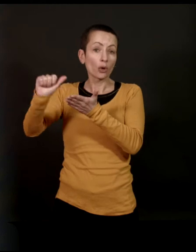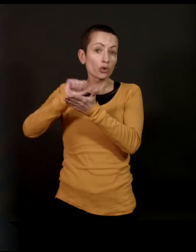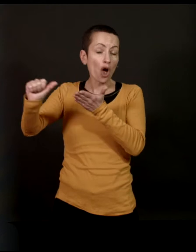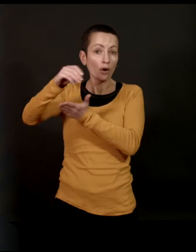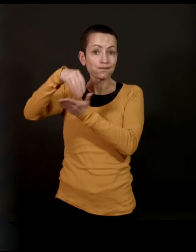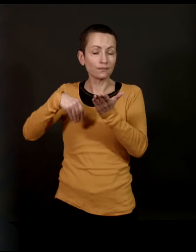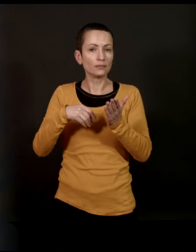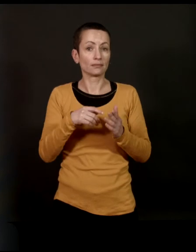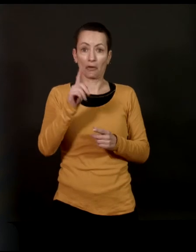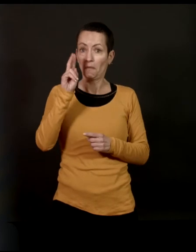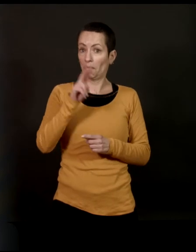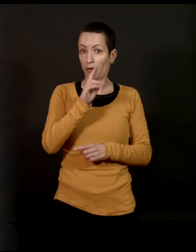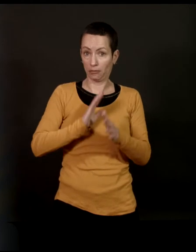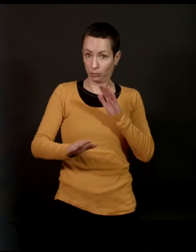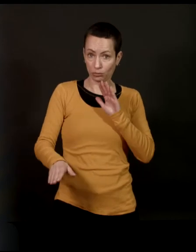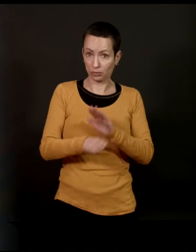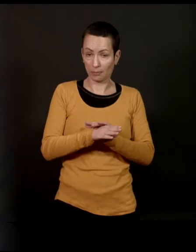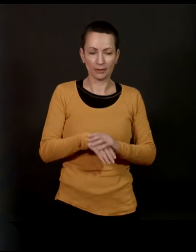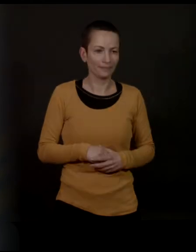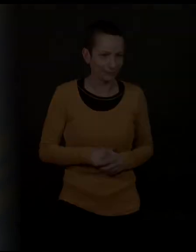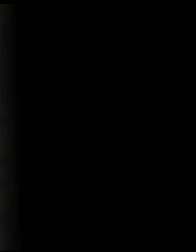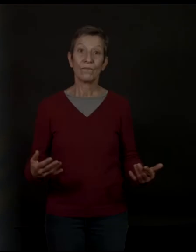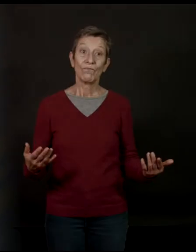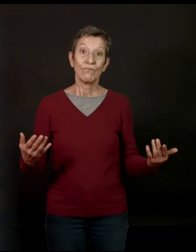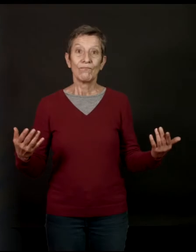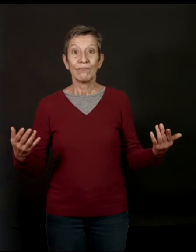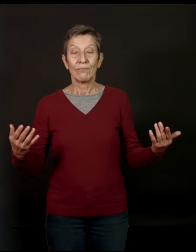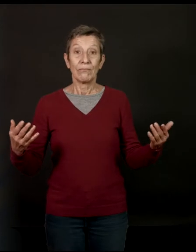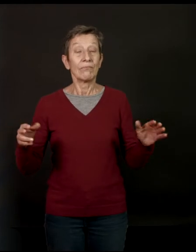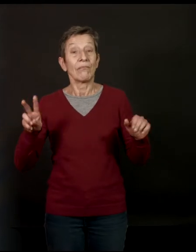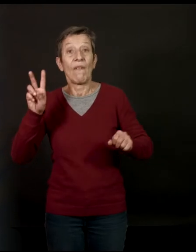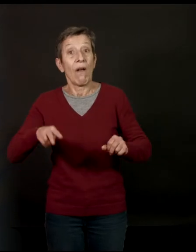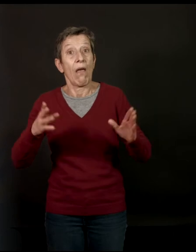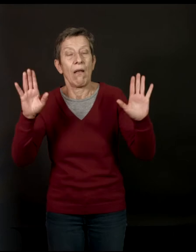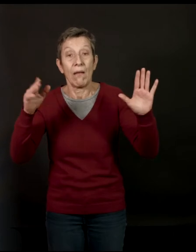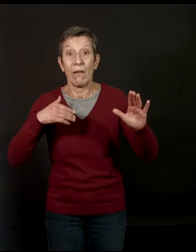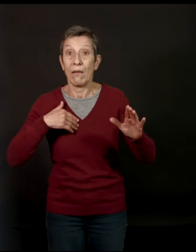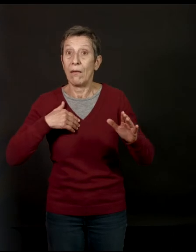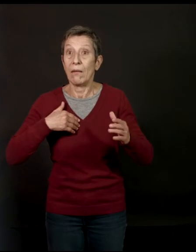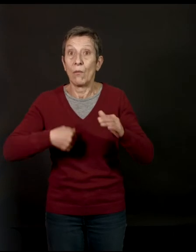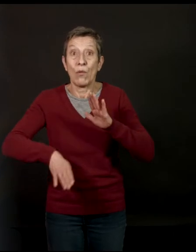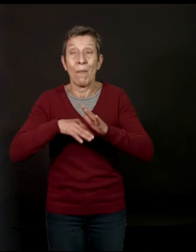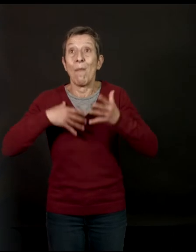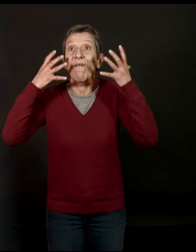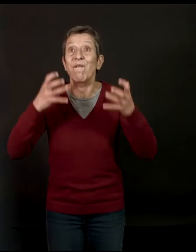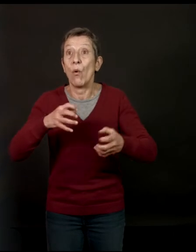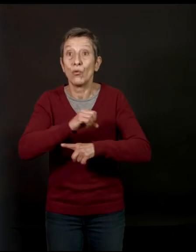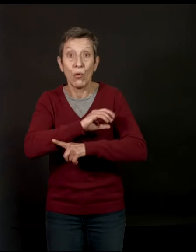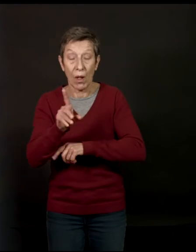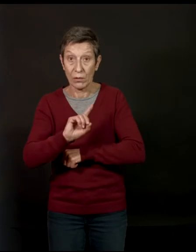? Au départ, je vous mentirais en vous disant que j'avais une vocation de journaliste. Ce n'était pas le cas. Je fais des études de lettres et